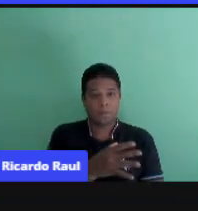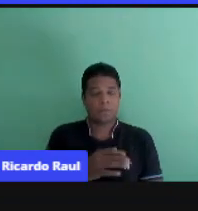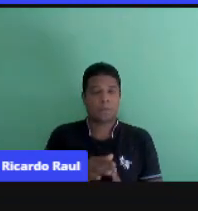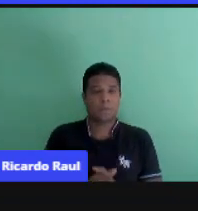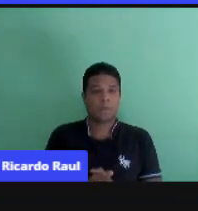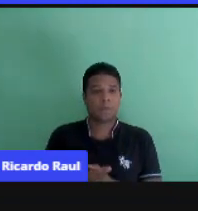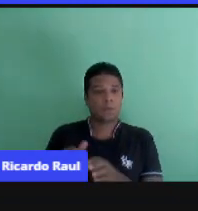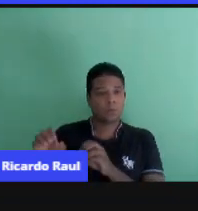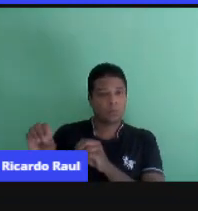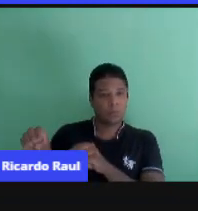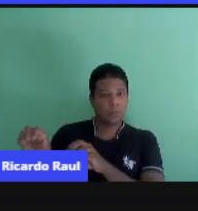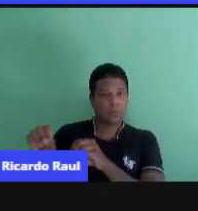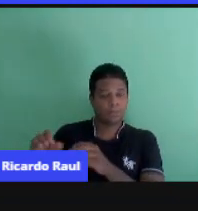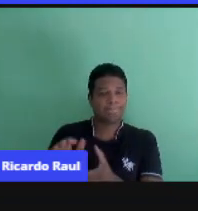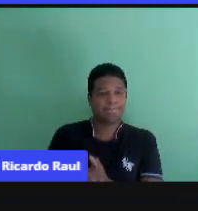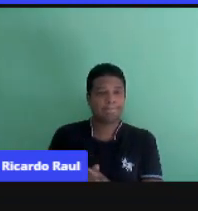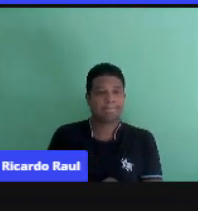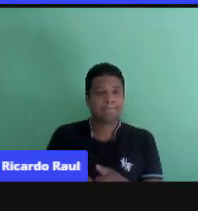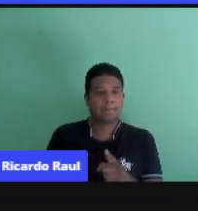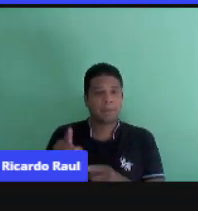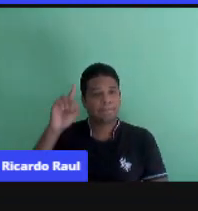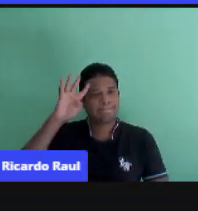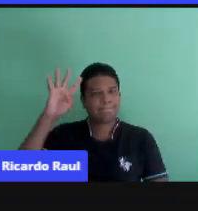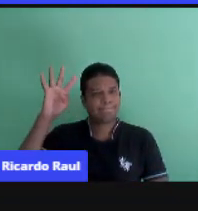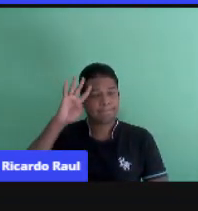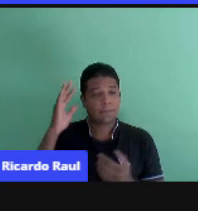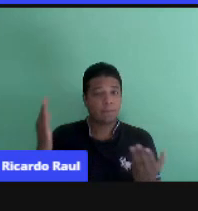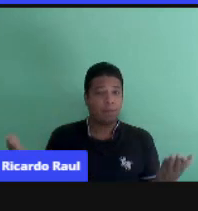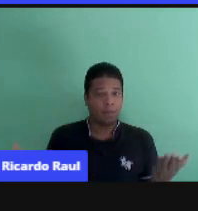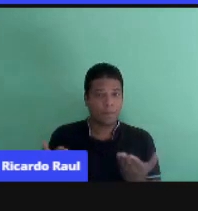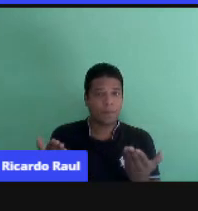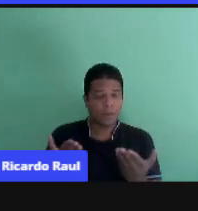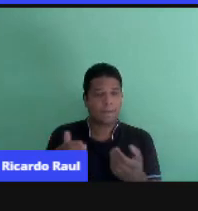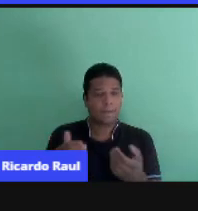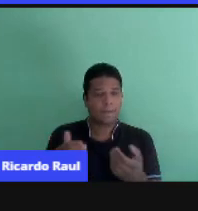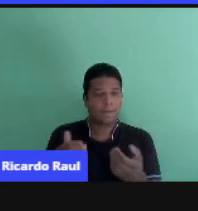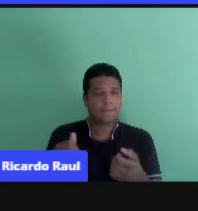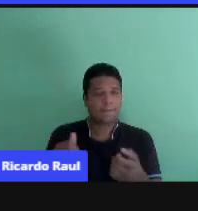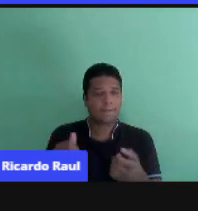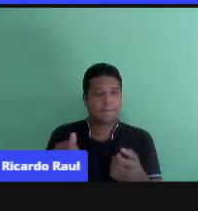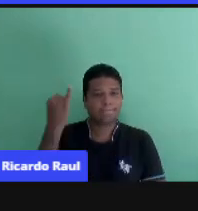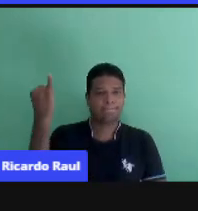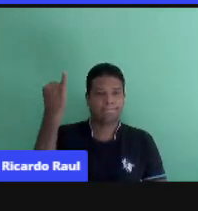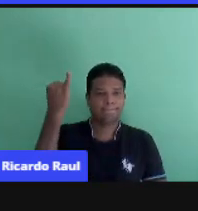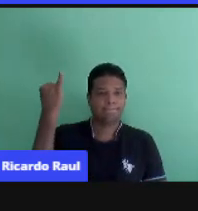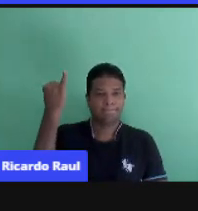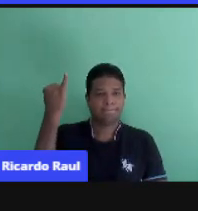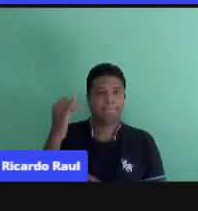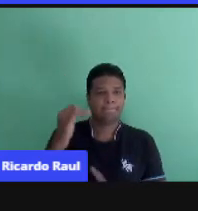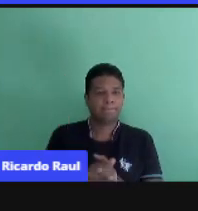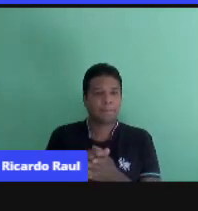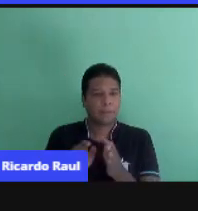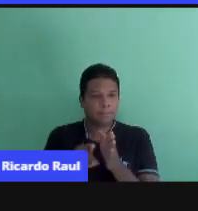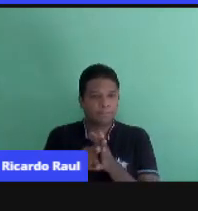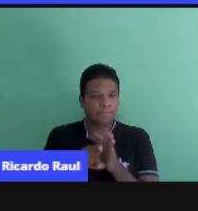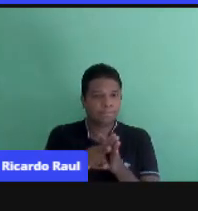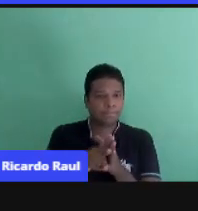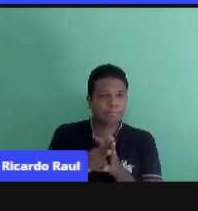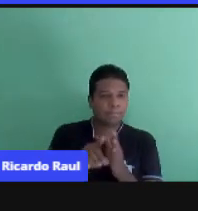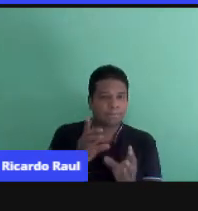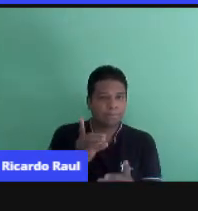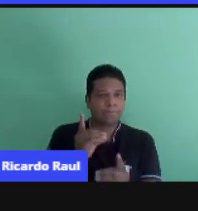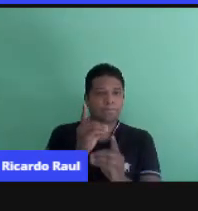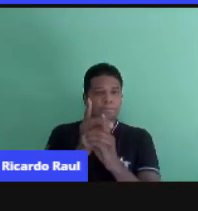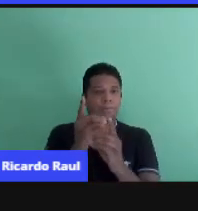educandos. Porém, a reflexão sobre esse momento faz necessário, sobretudo para diagnosticar as